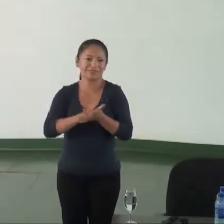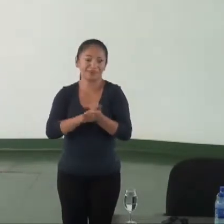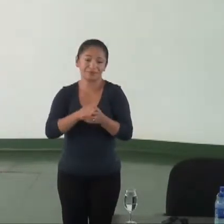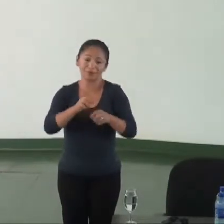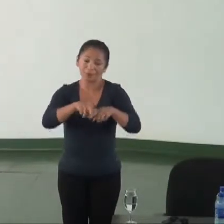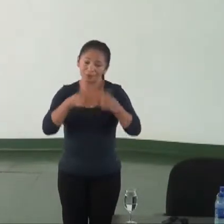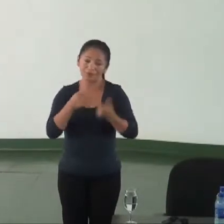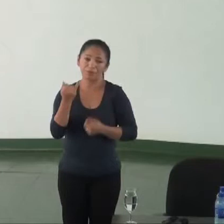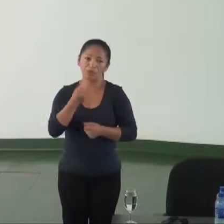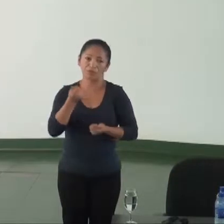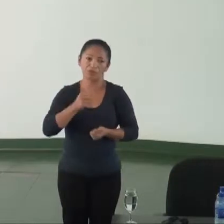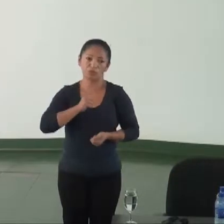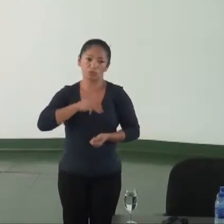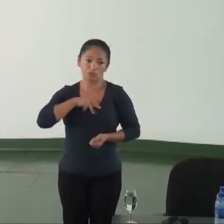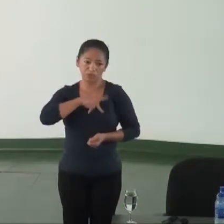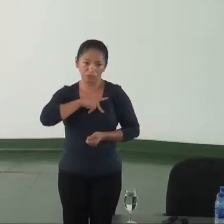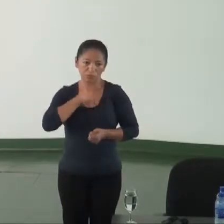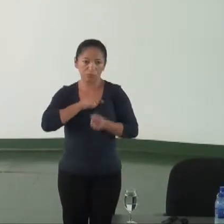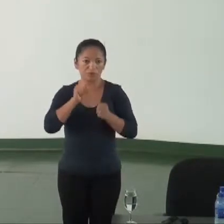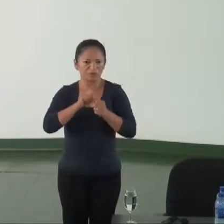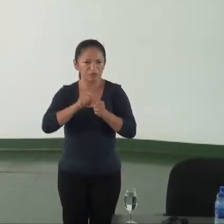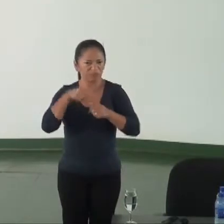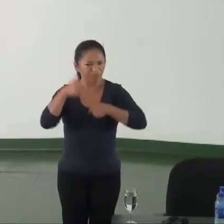para garantir que isso aconteça.